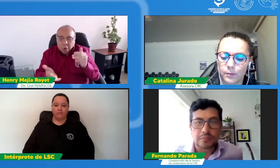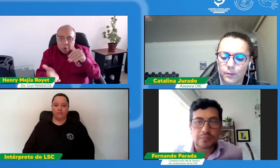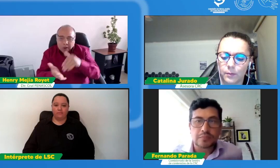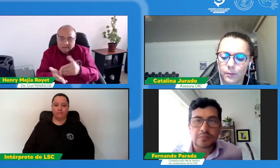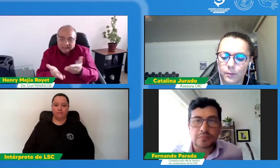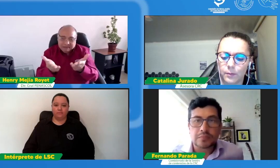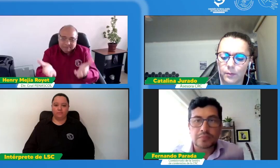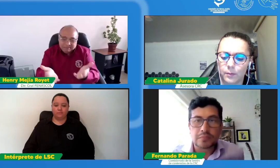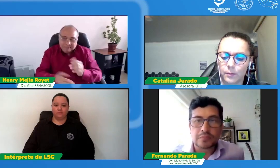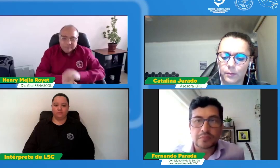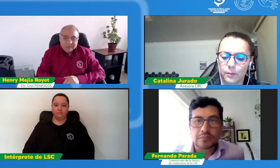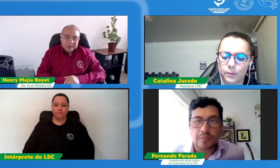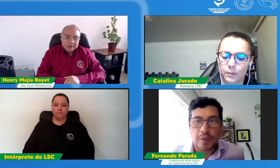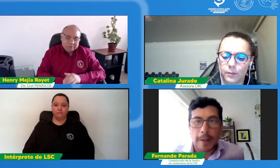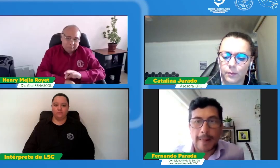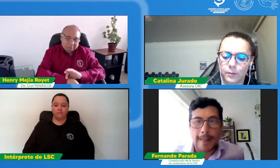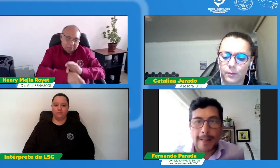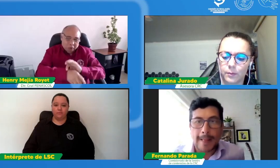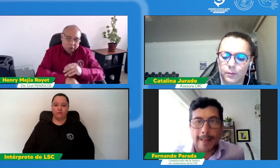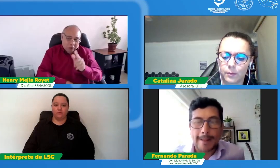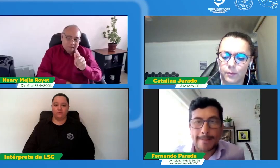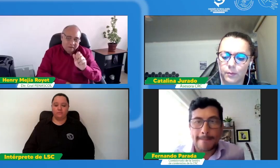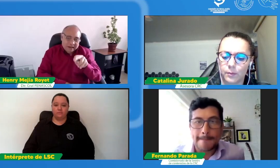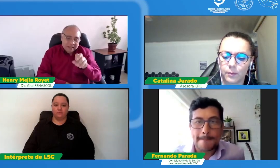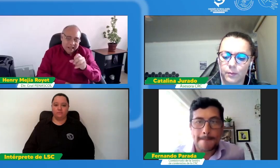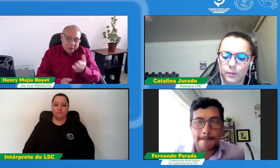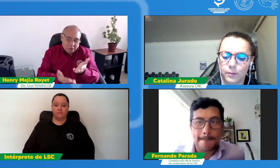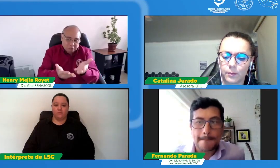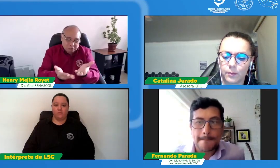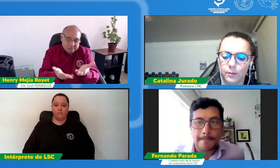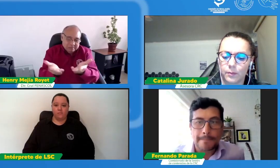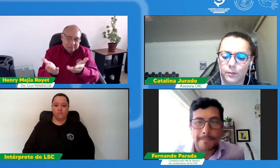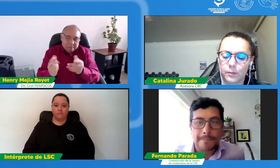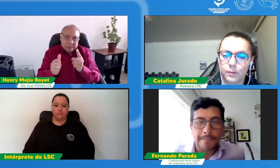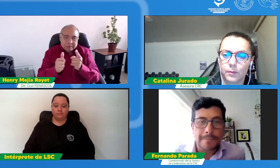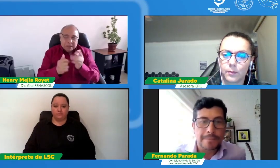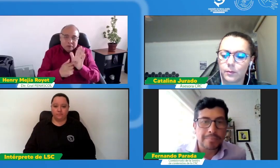que nos cuenten un poco sobre el cargo que ejercen. Adelante. Vamos con Fernando.